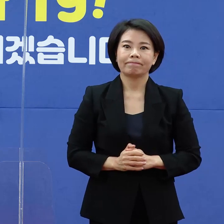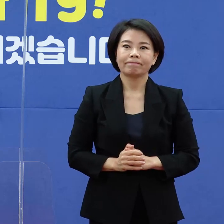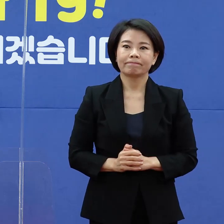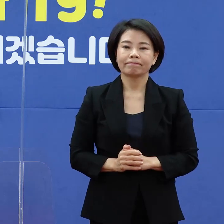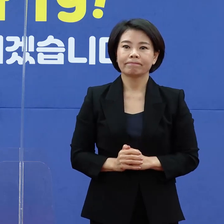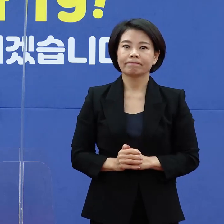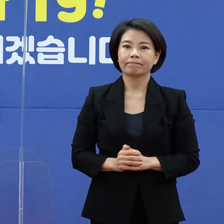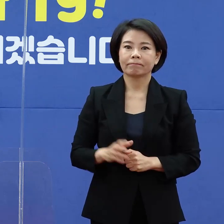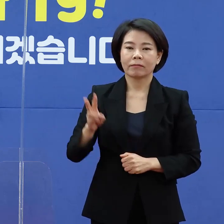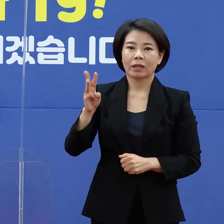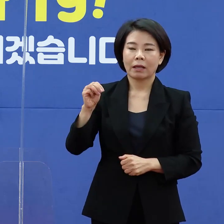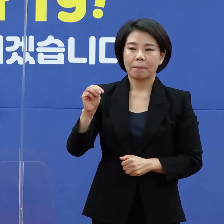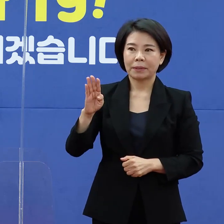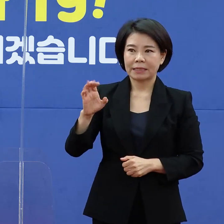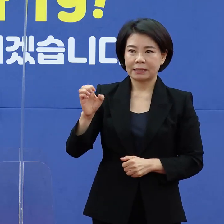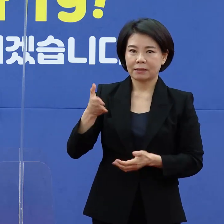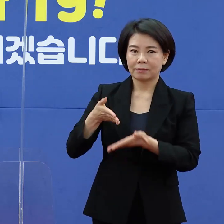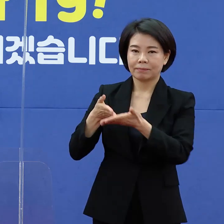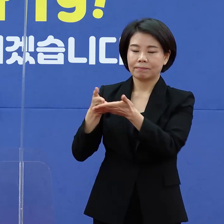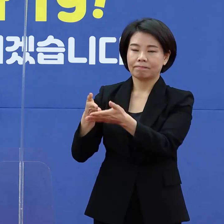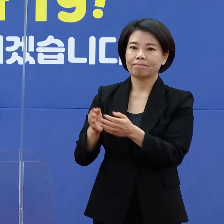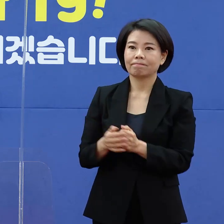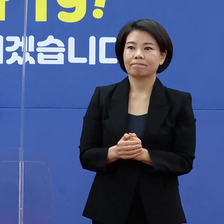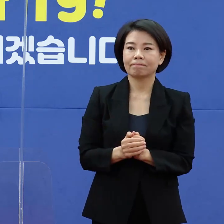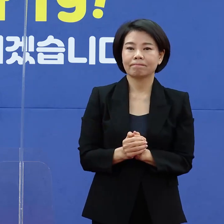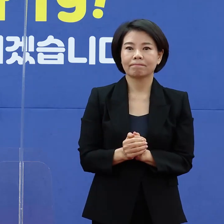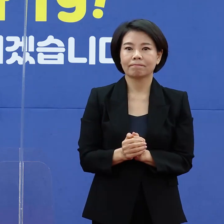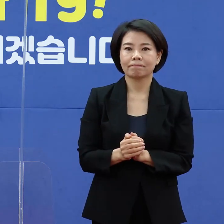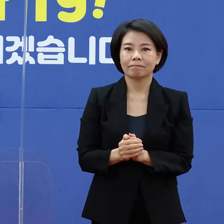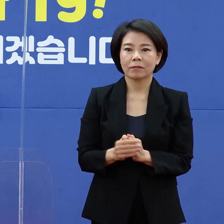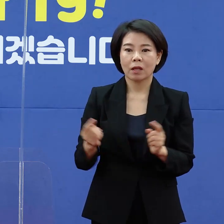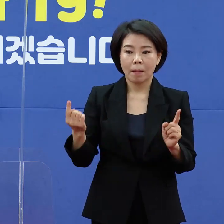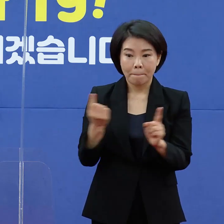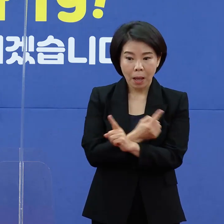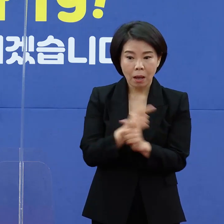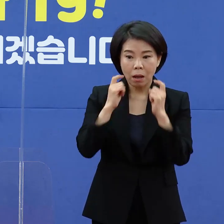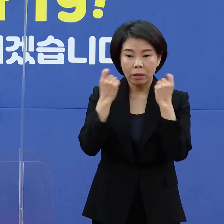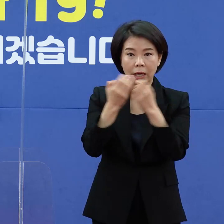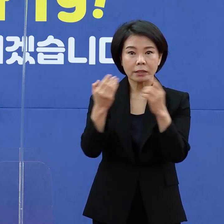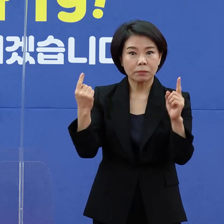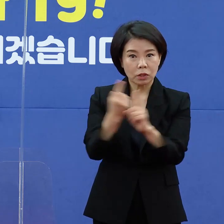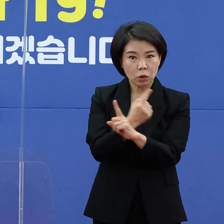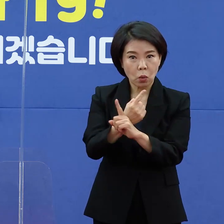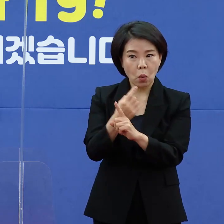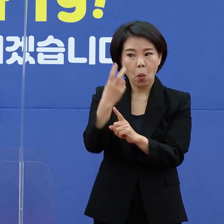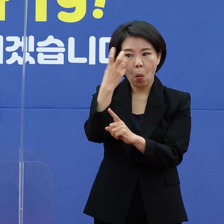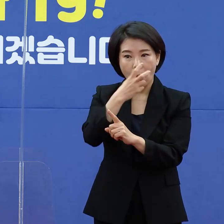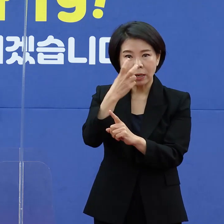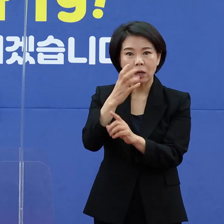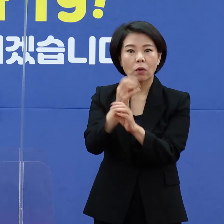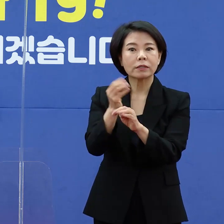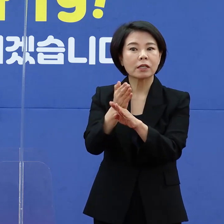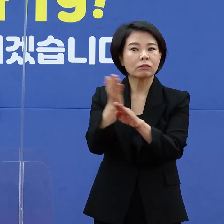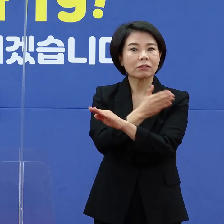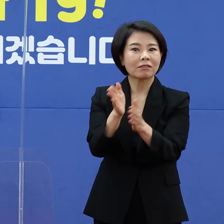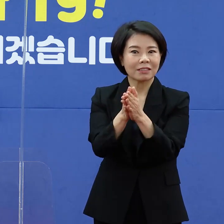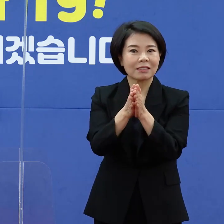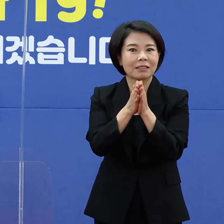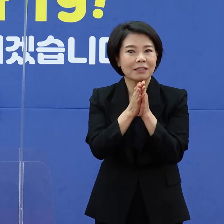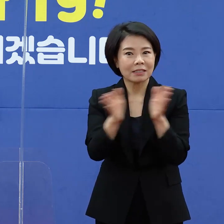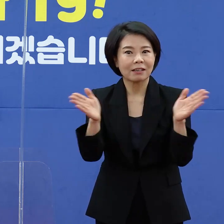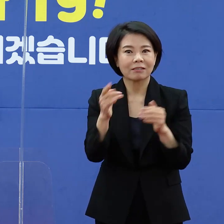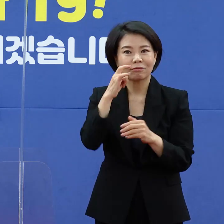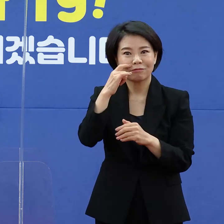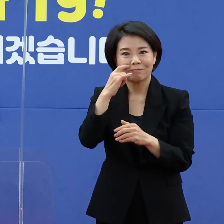MBC 김찬련 기자입니다. 개편되는 재택치료관리도 언제부터 적용되는 것인지 궁금하다는